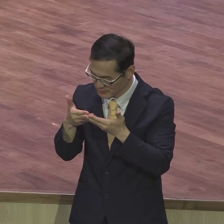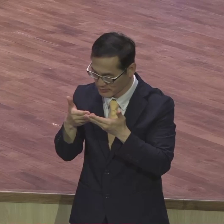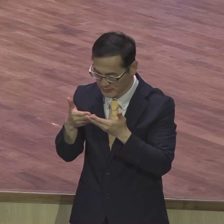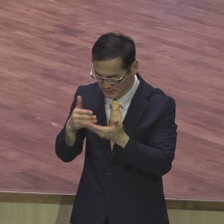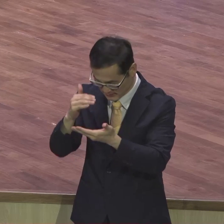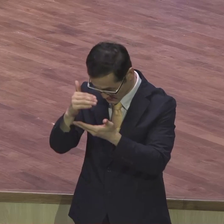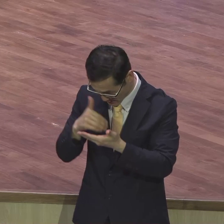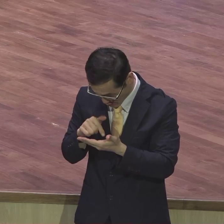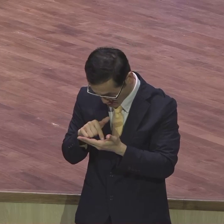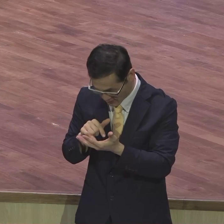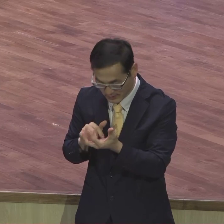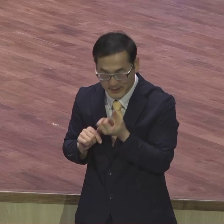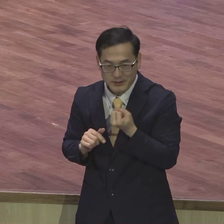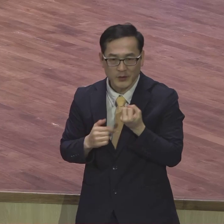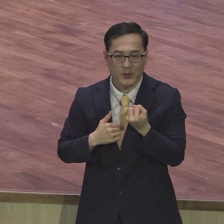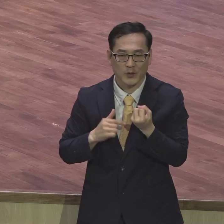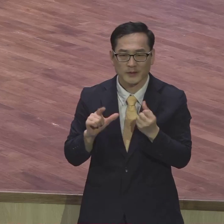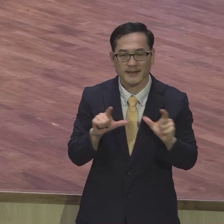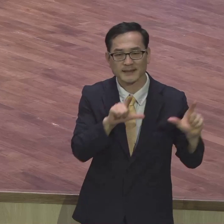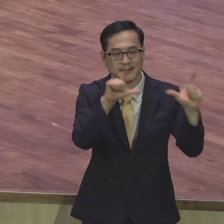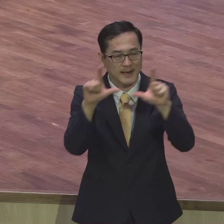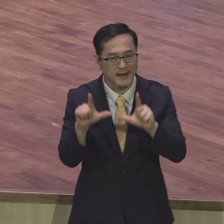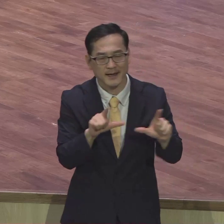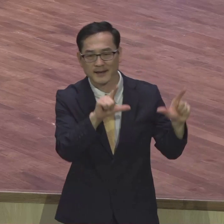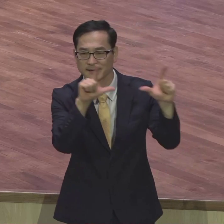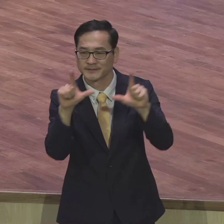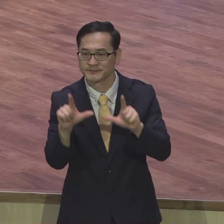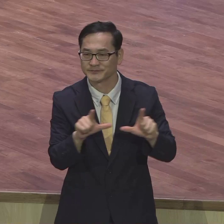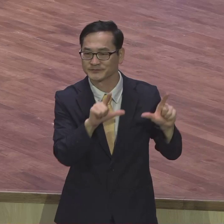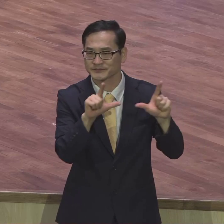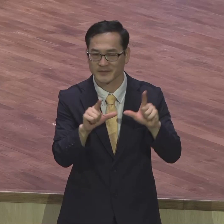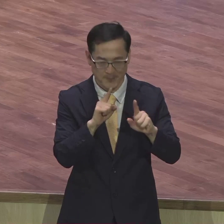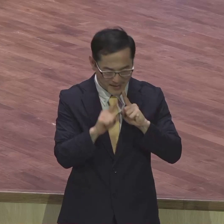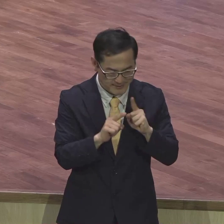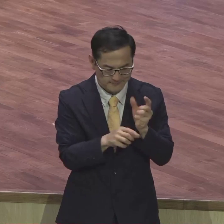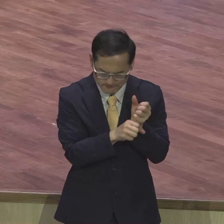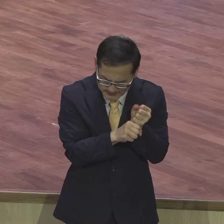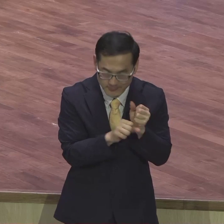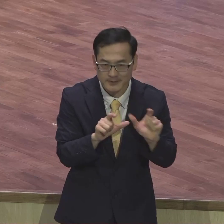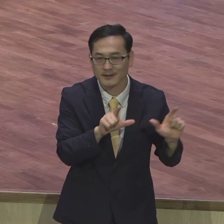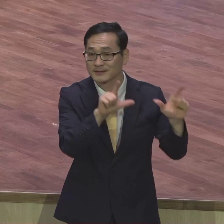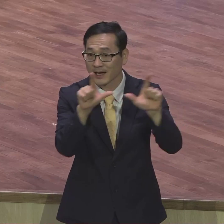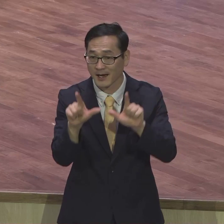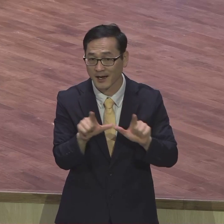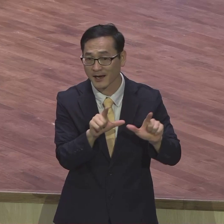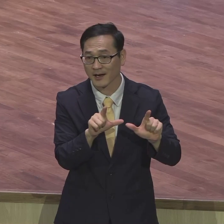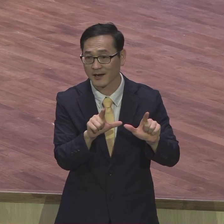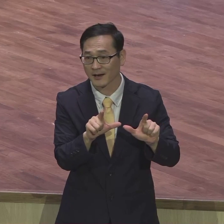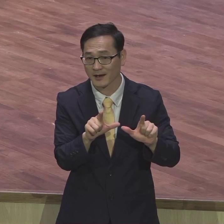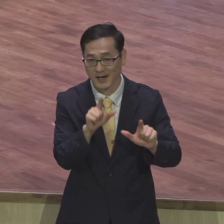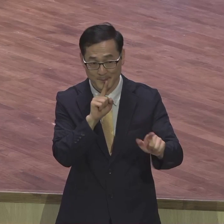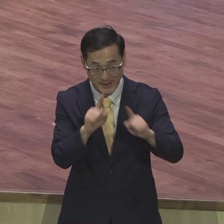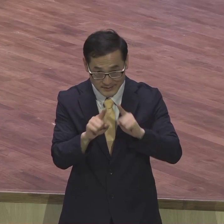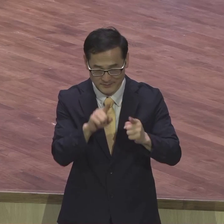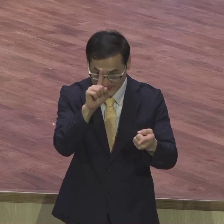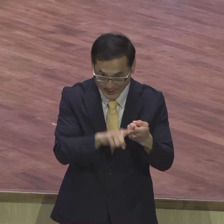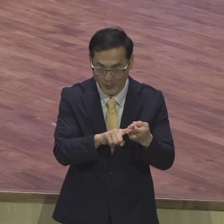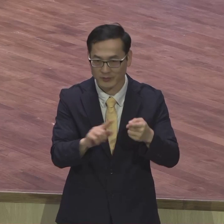내 삶 속에 적용해서 이 말씀 성취의 주역이 되어 있는가 우리 영계의 모든